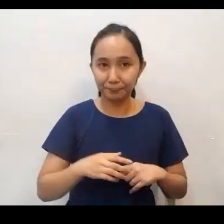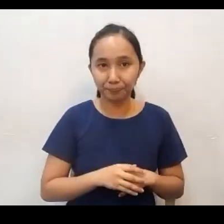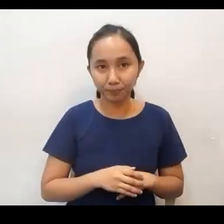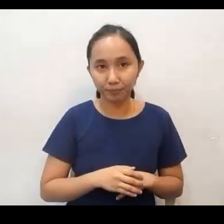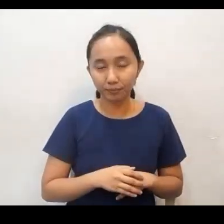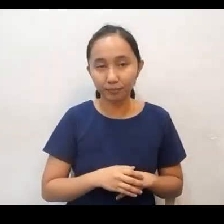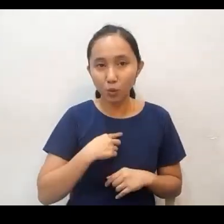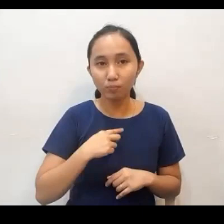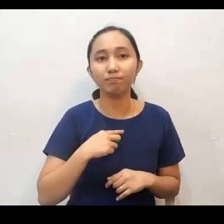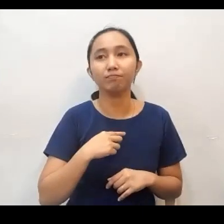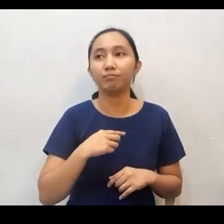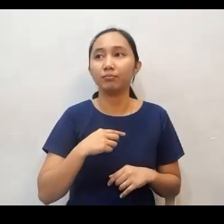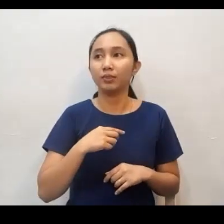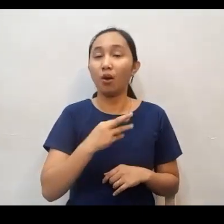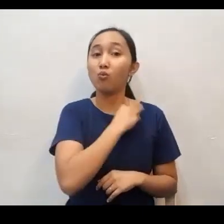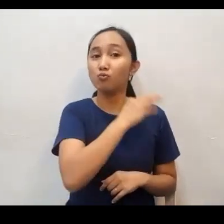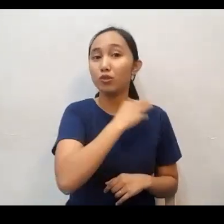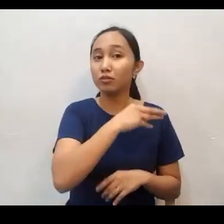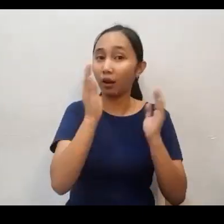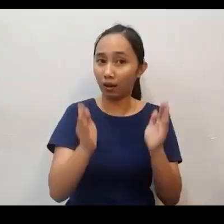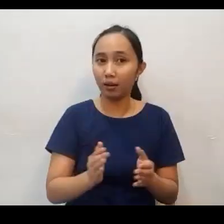Ngunit lahat po kayo ay misyonaryo din.